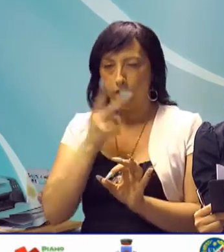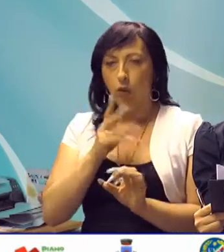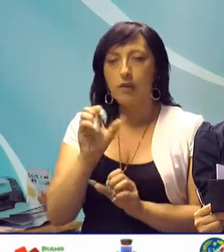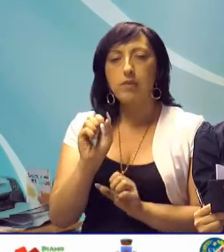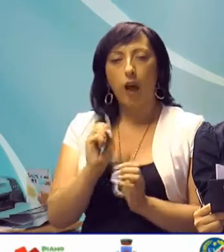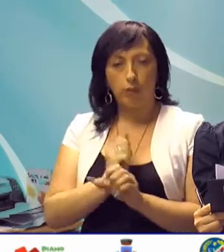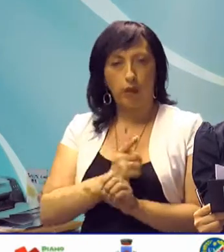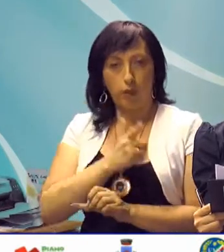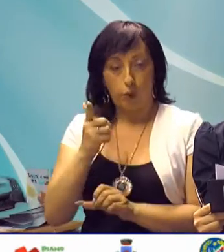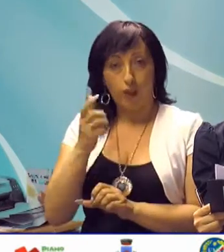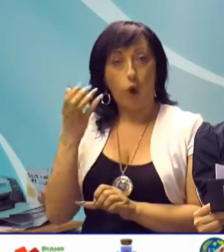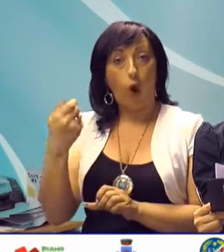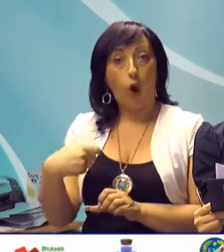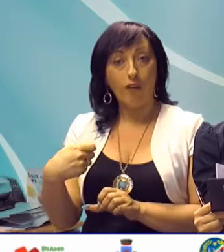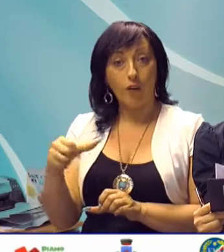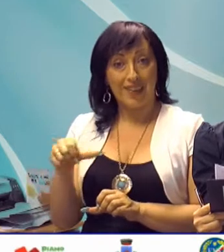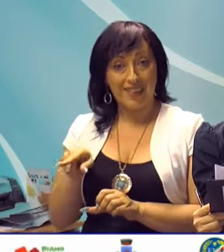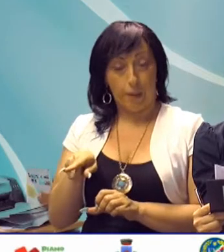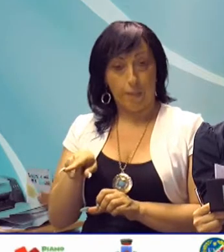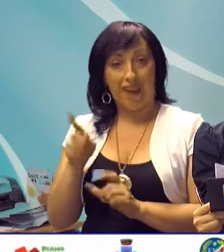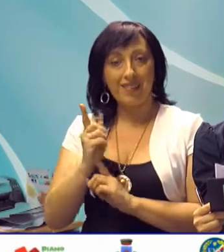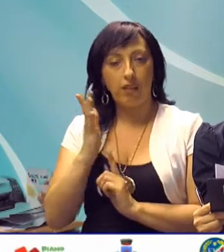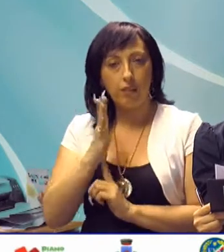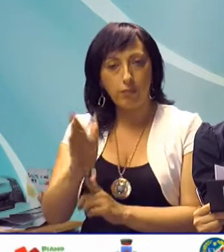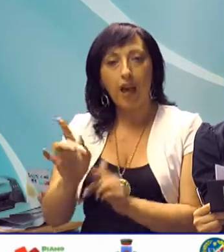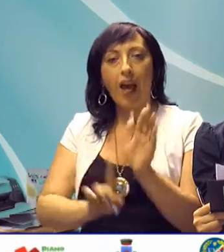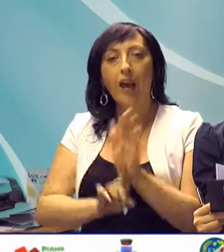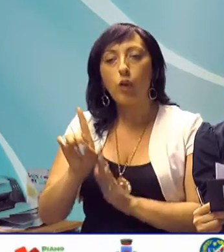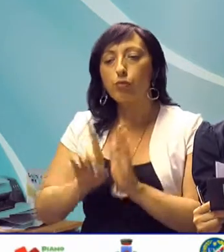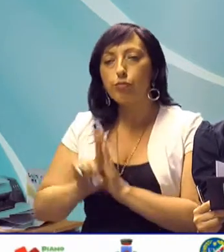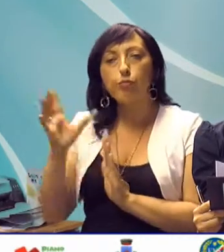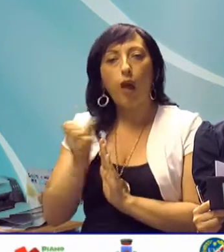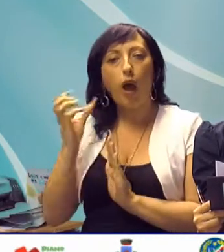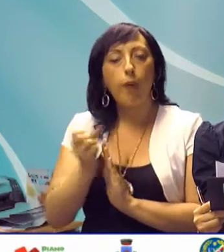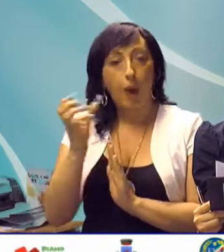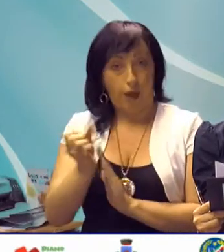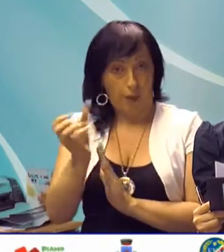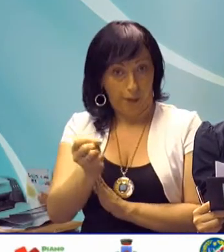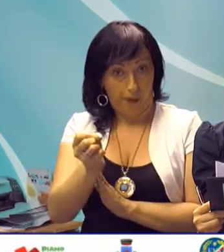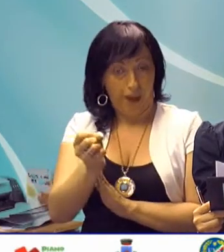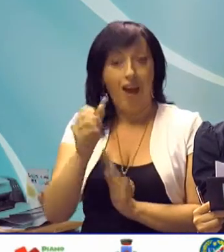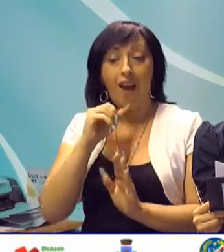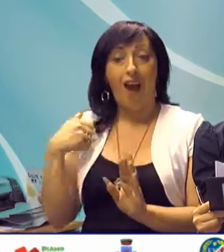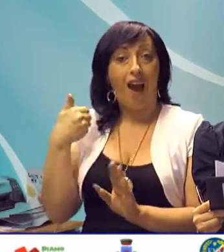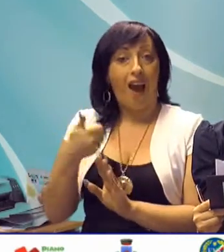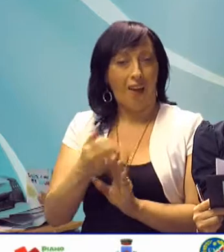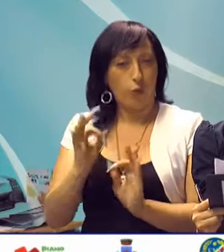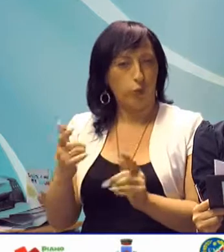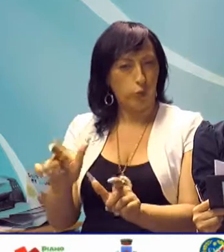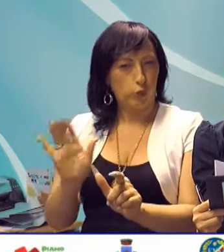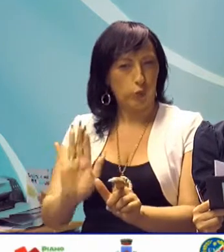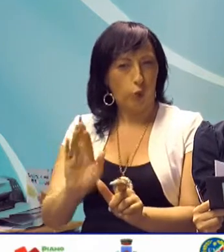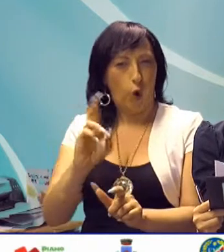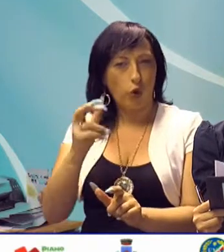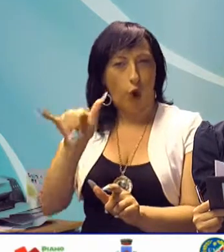sabato. Il governatore Spezie illustrerà i risultati raggiunti nel corso dell'anno rotariano che